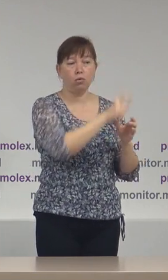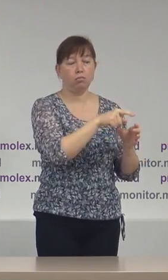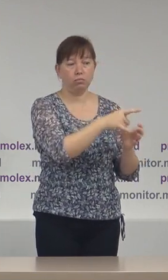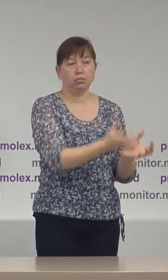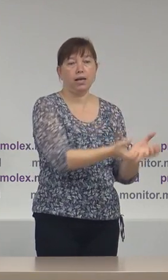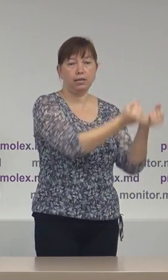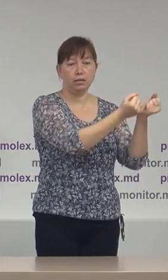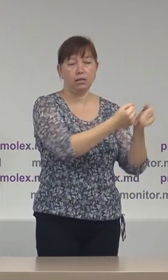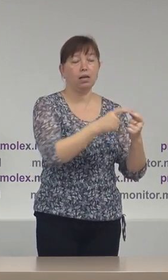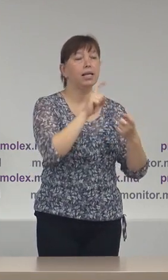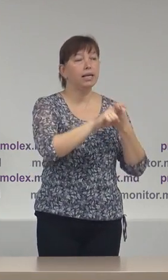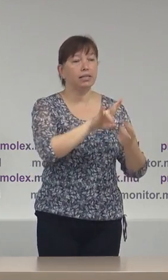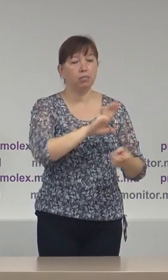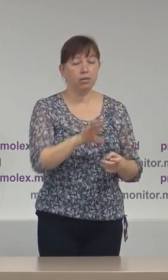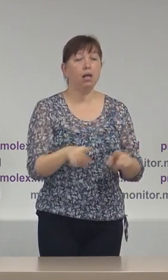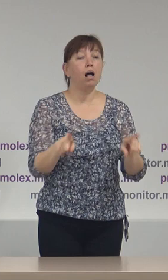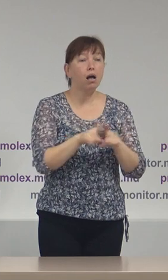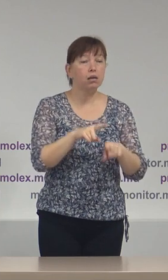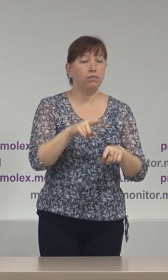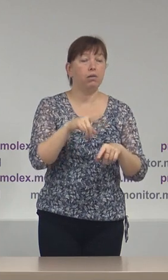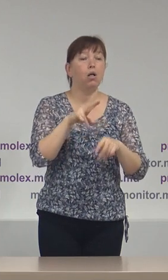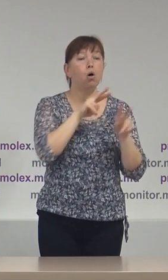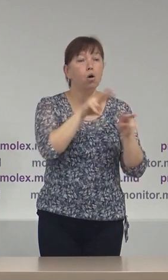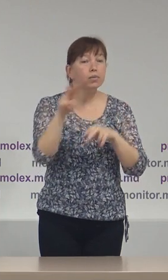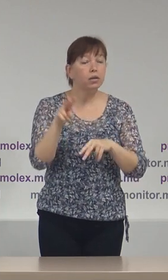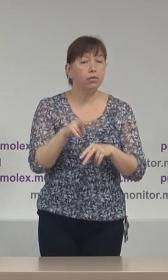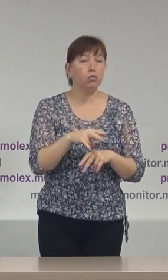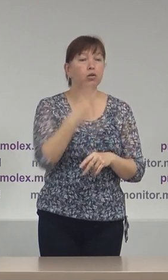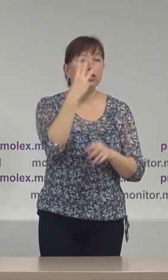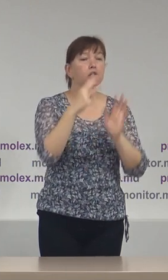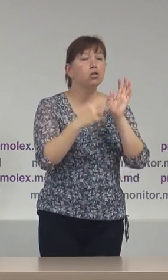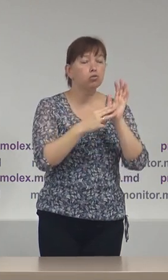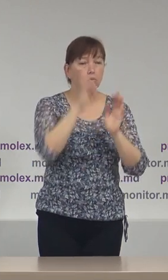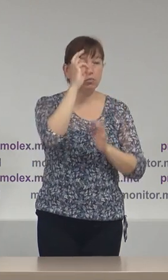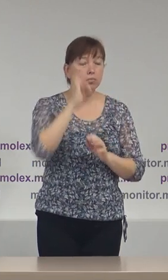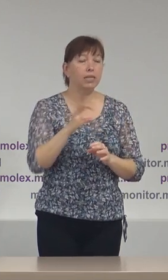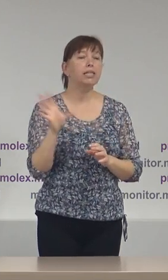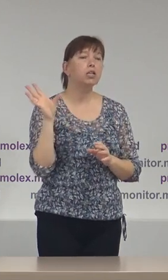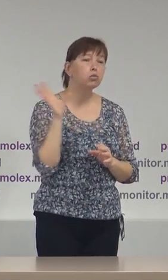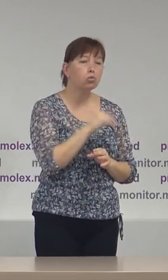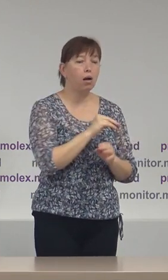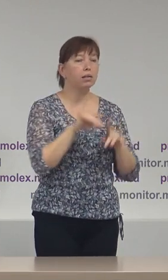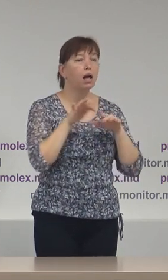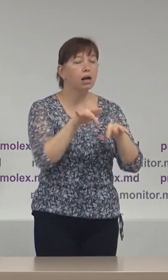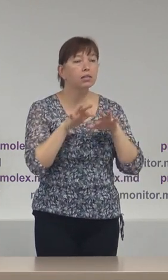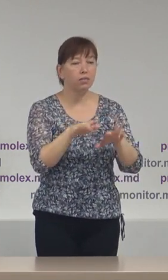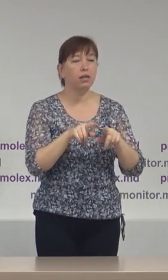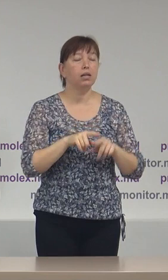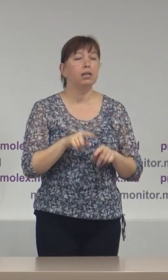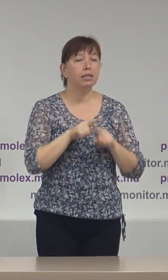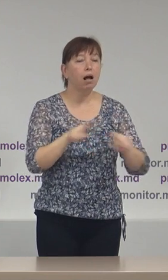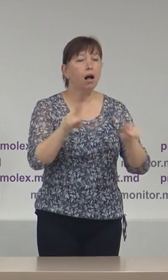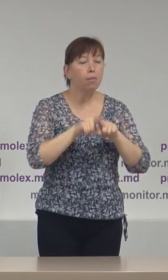independent. Astfel, potrivit observatorilor, 38% din toate activitățile de campanie